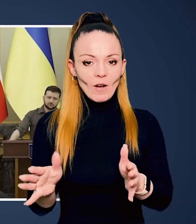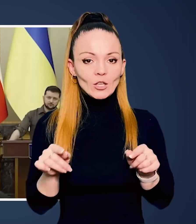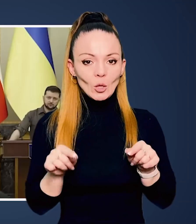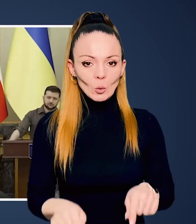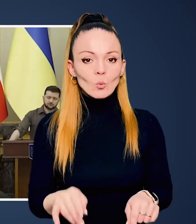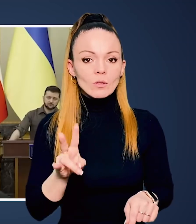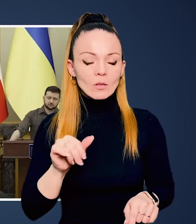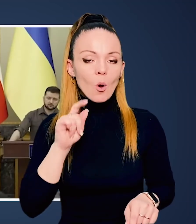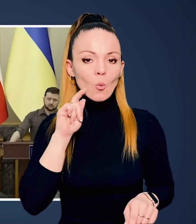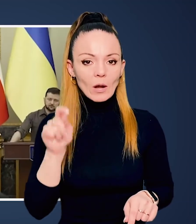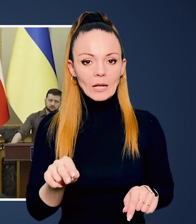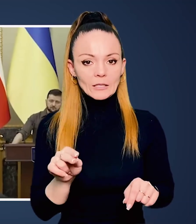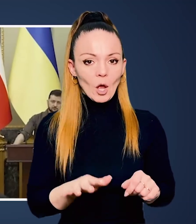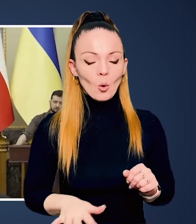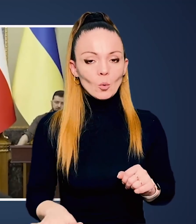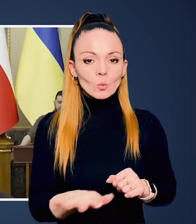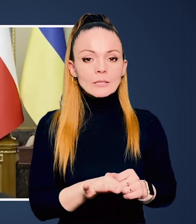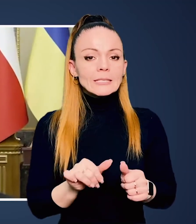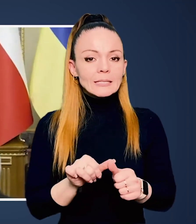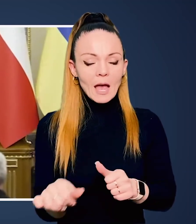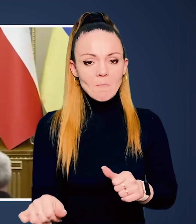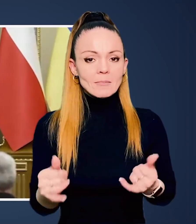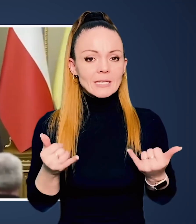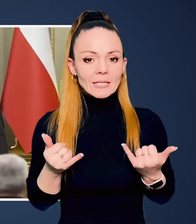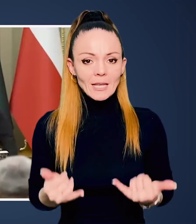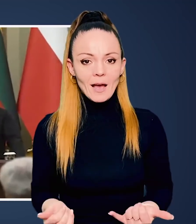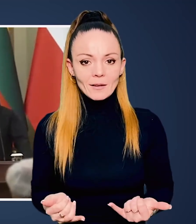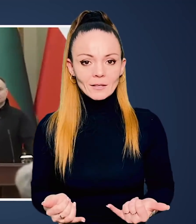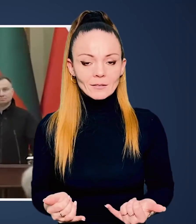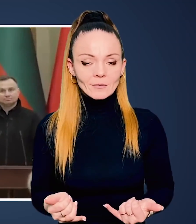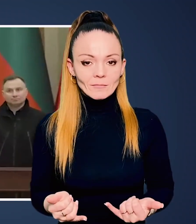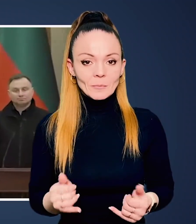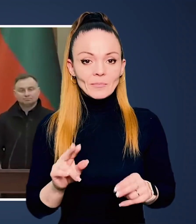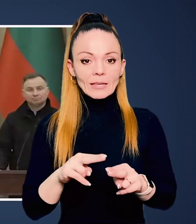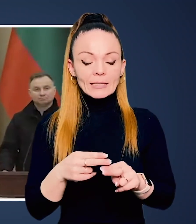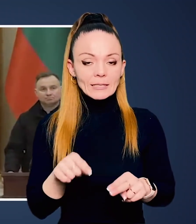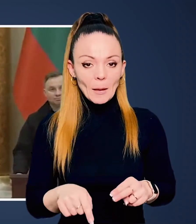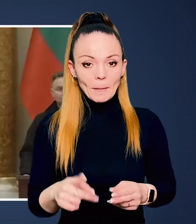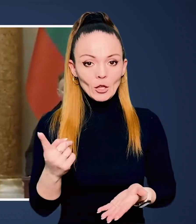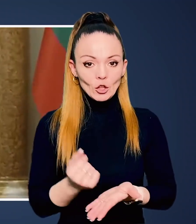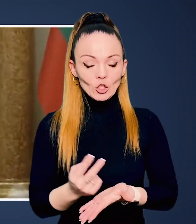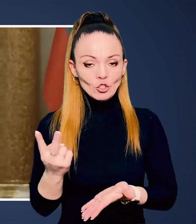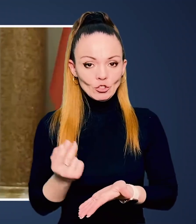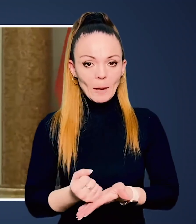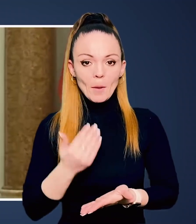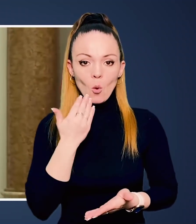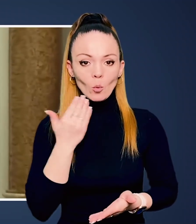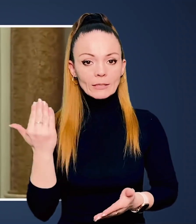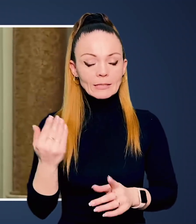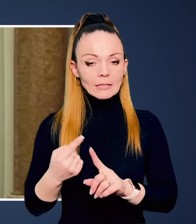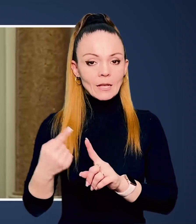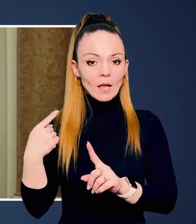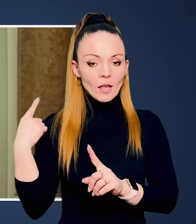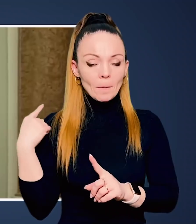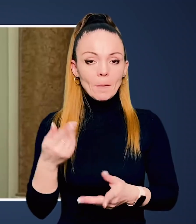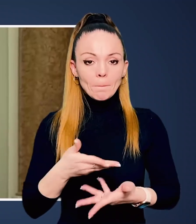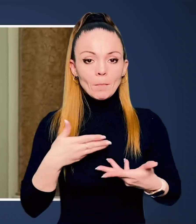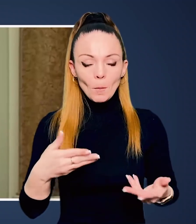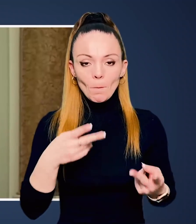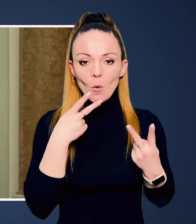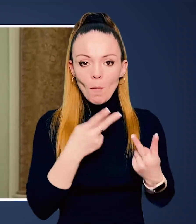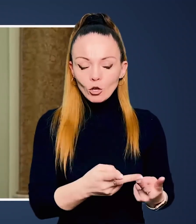відбувається тут, на українському ґрунті. Саме зараз, ось цими тижнями,